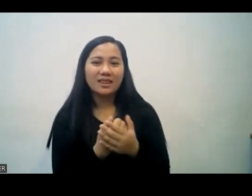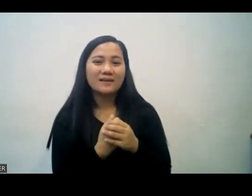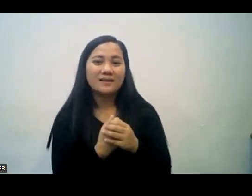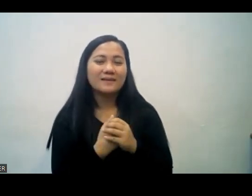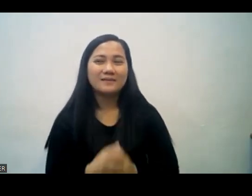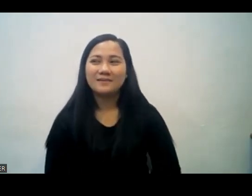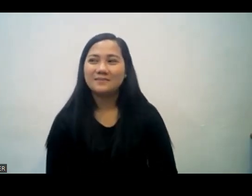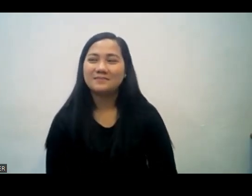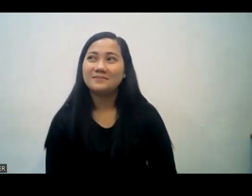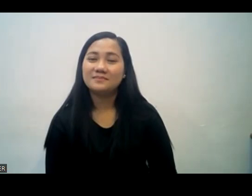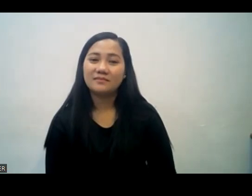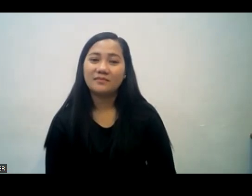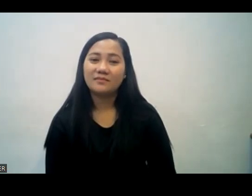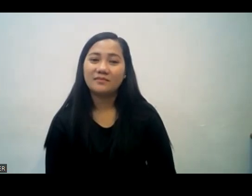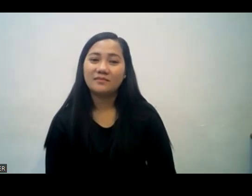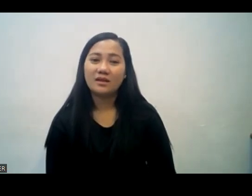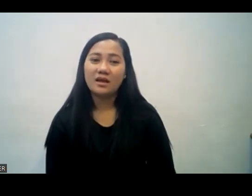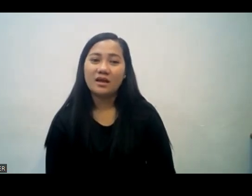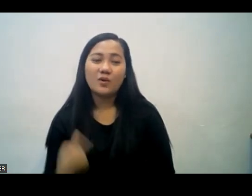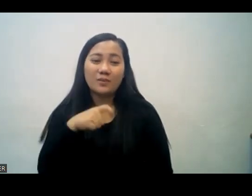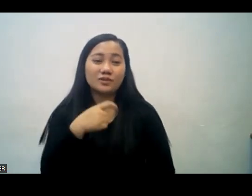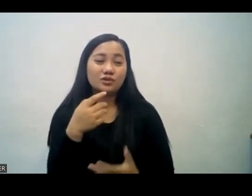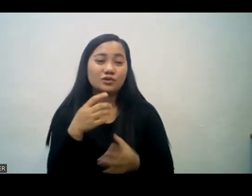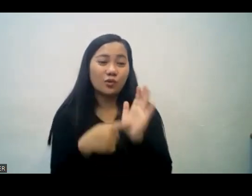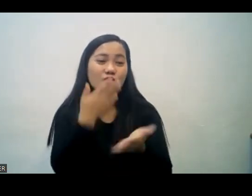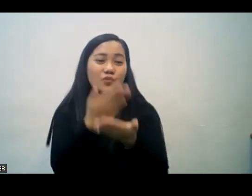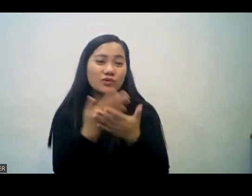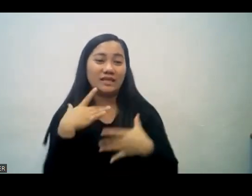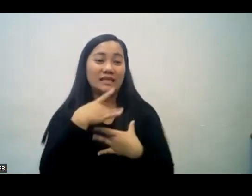at kinakailangan po nating magbigay ng interest sa iba